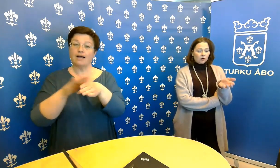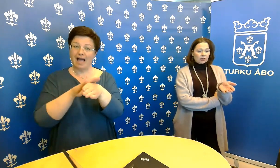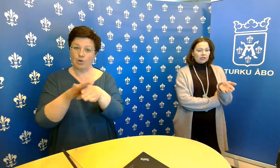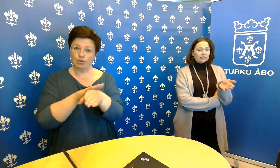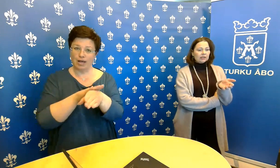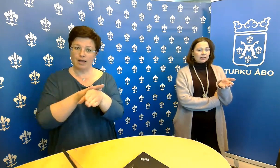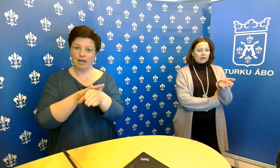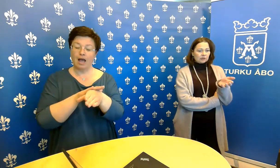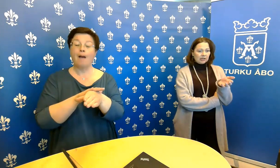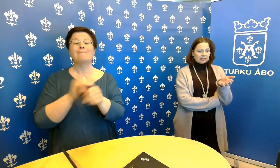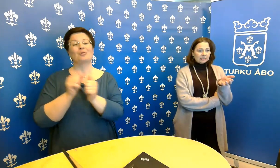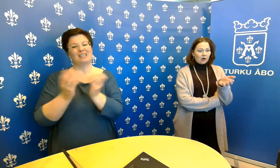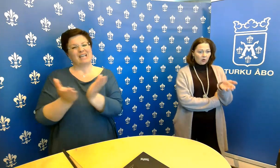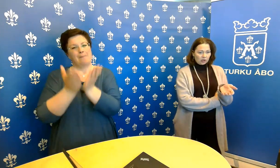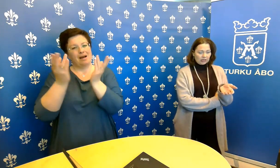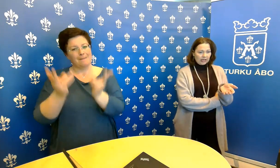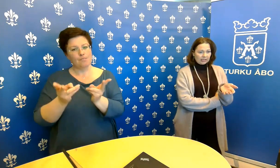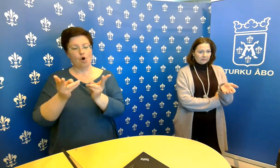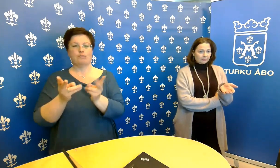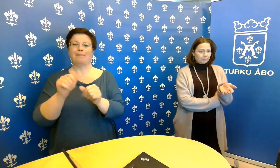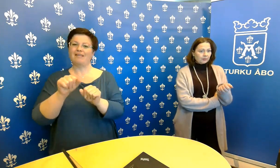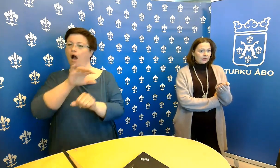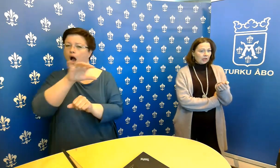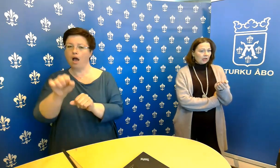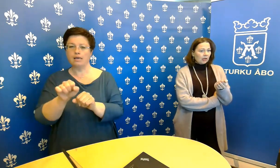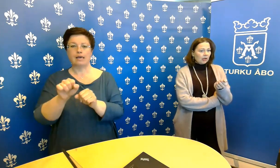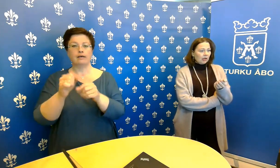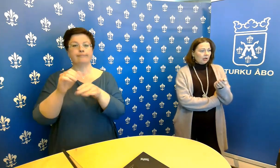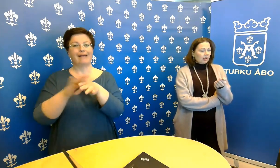liittyvät ohjeet, eli käyttää sitä oikein.